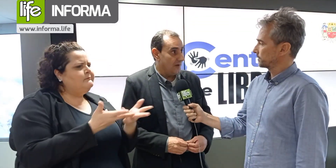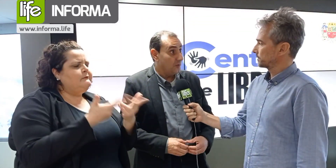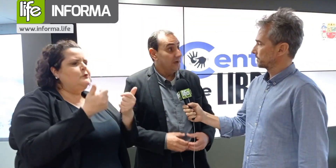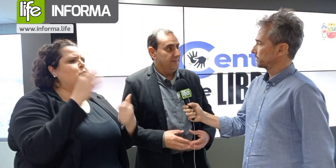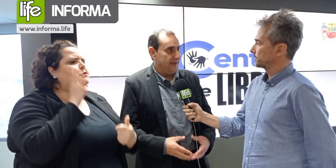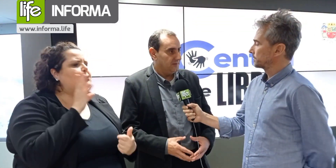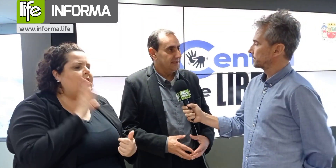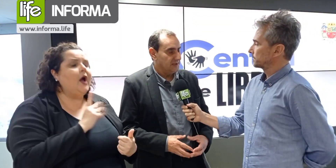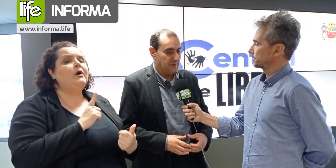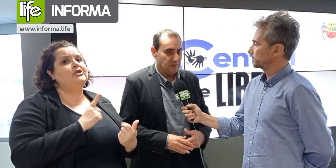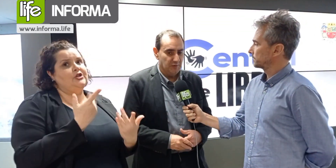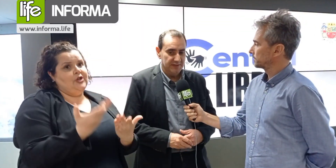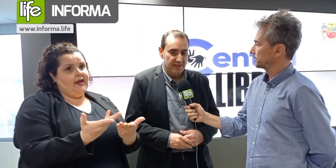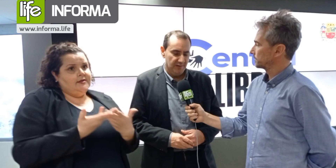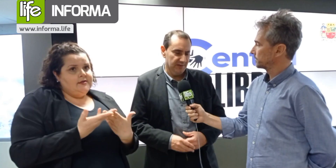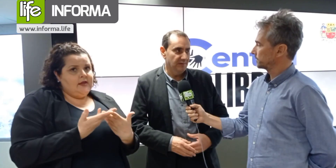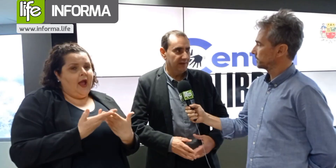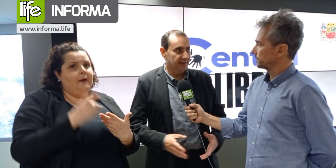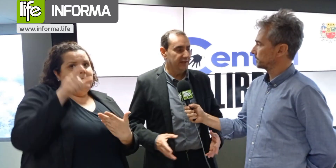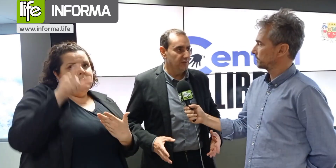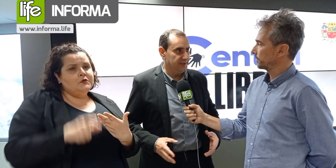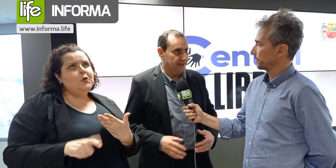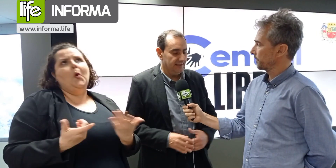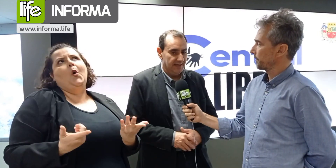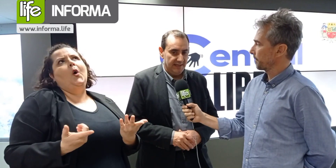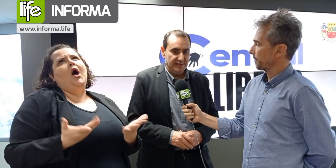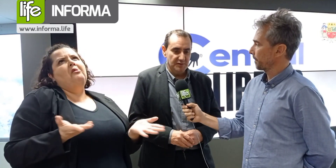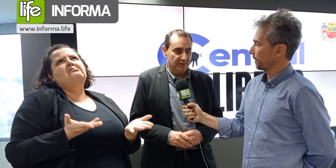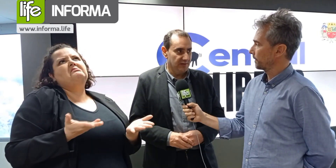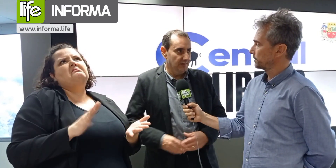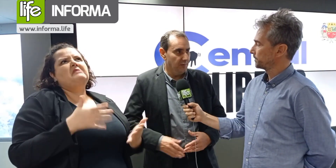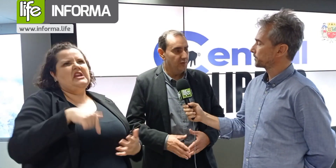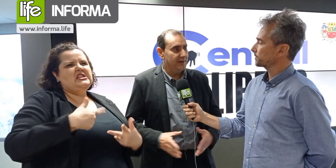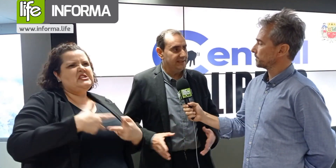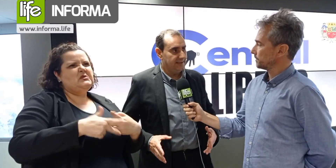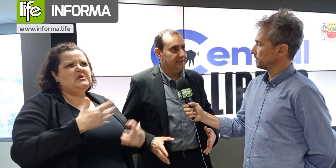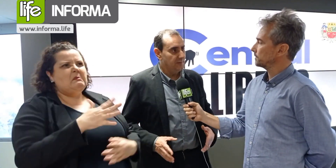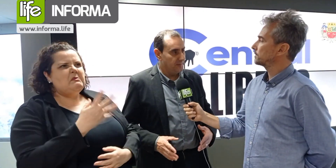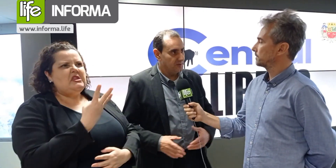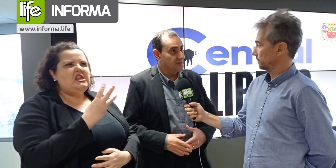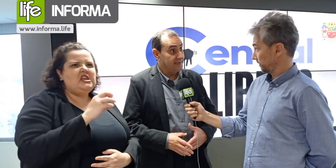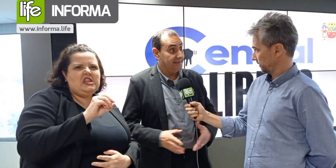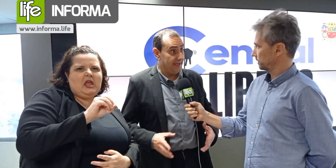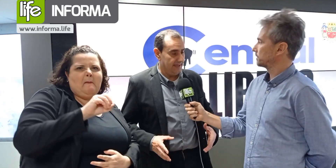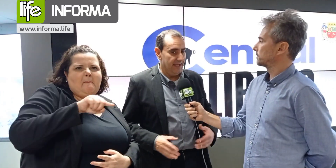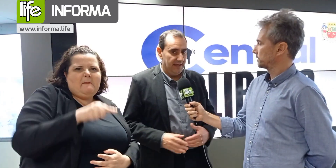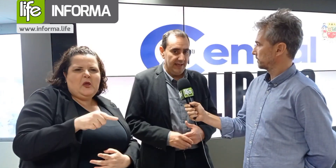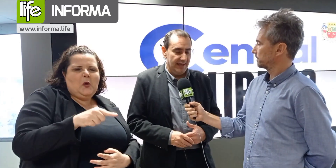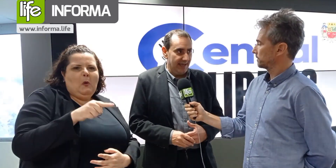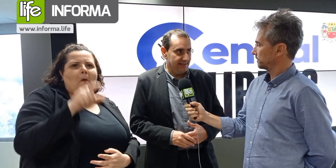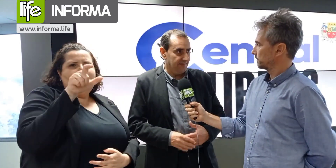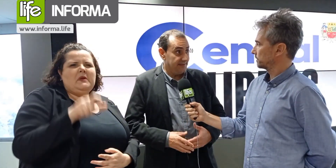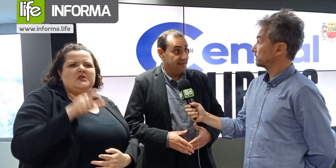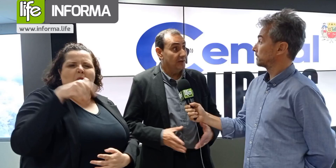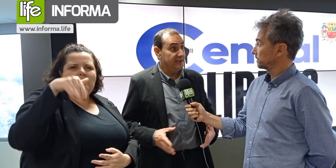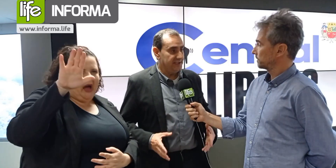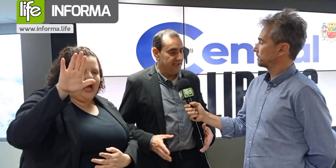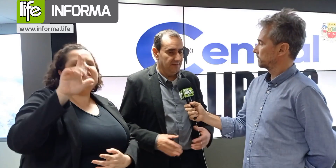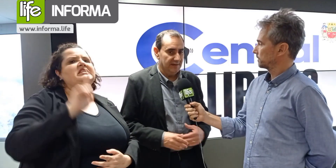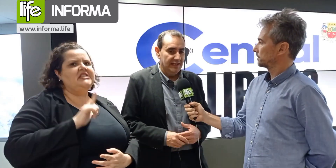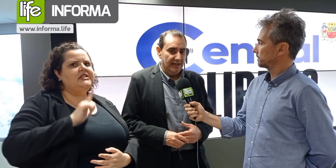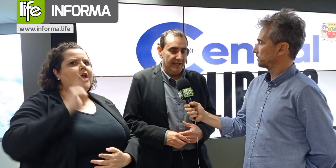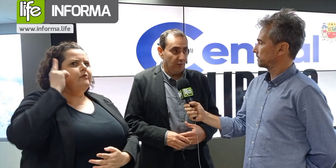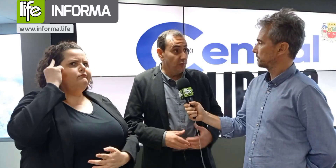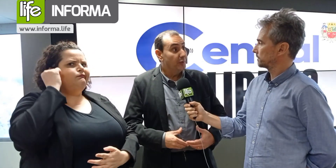a gente faz o acolhimento dessas pessoas. Nós estamos falando hoje em São José dos Campos, pouco mais de 30 mil pessoas que têm essa deficiência